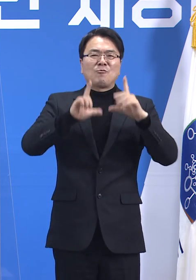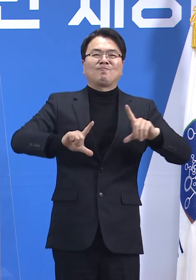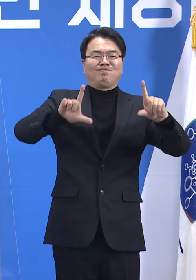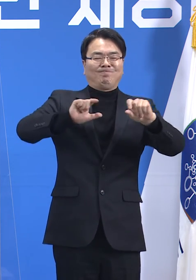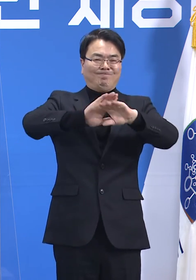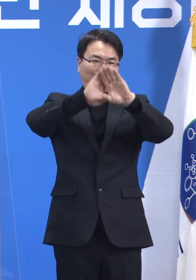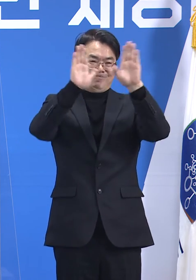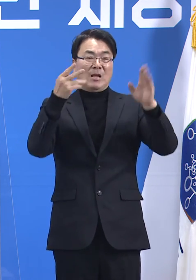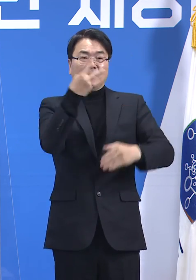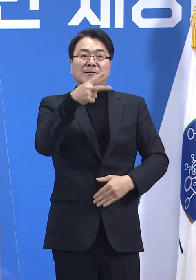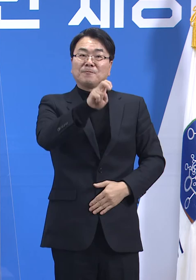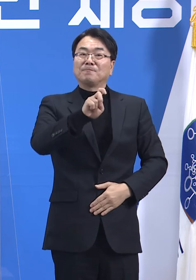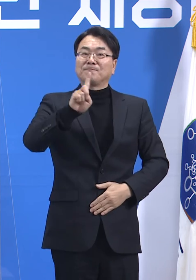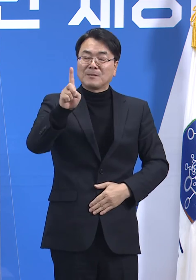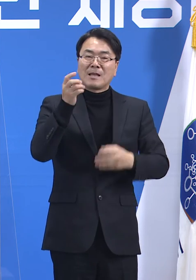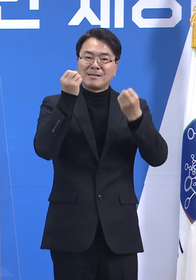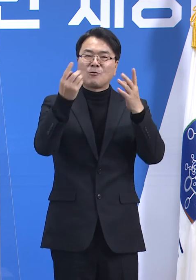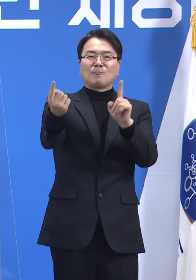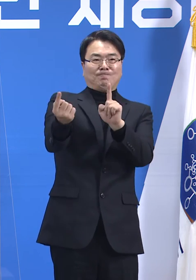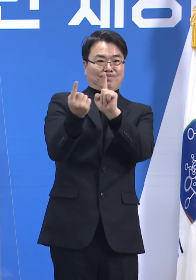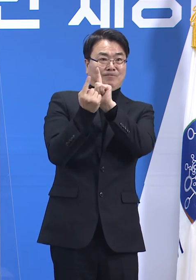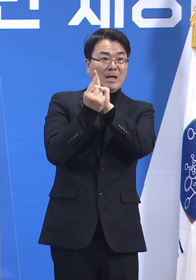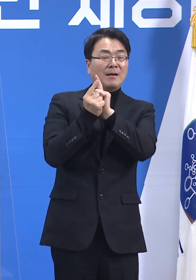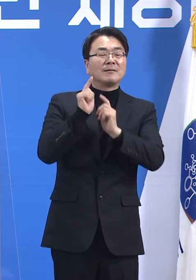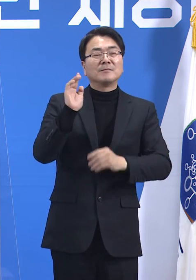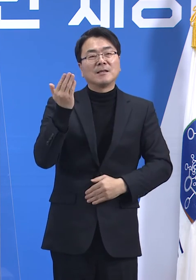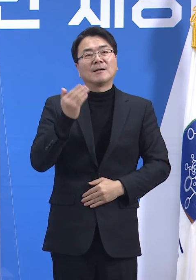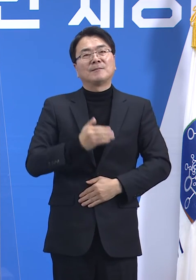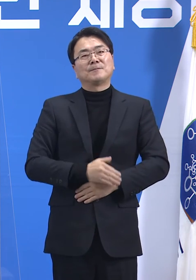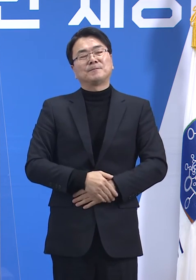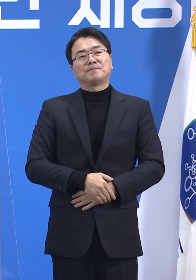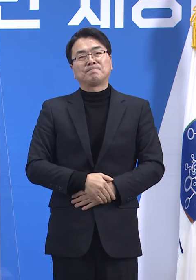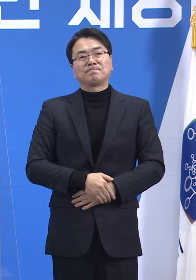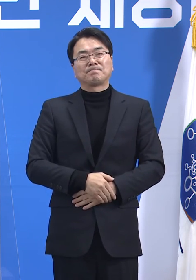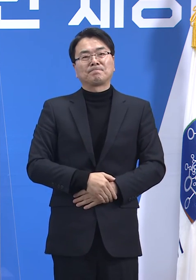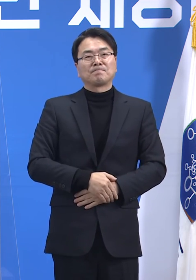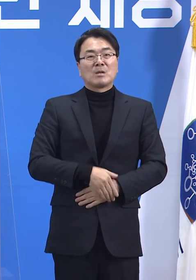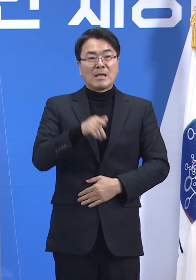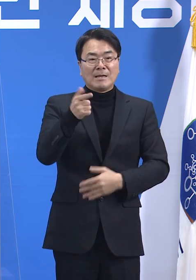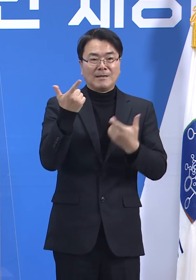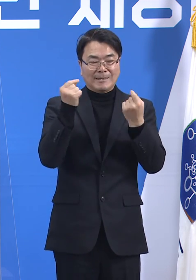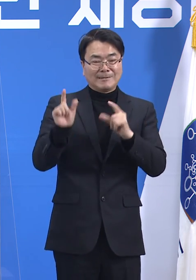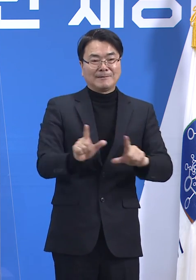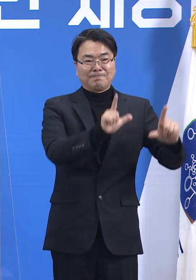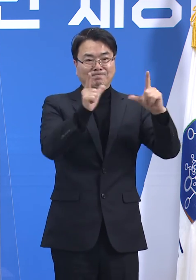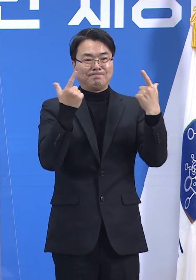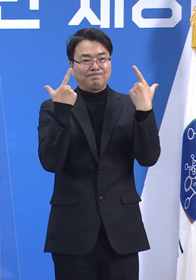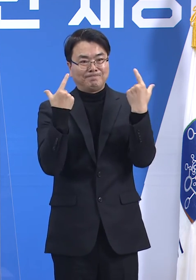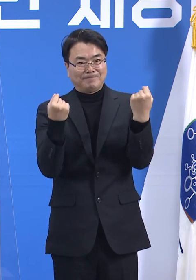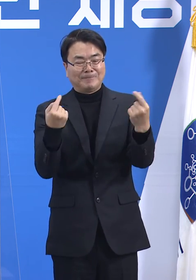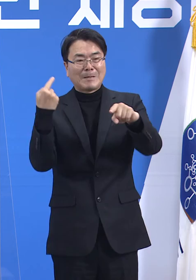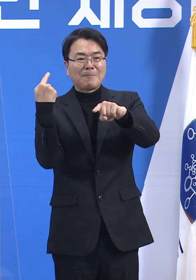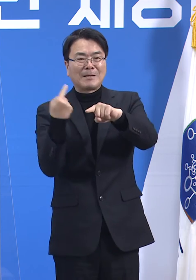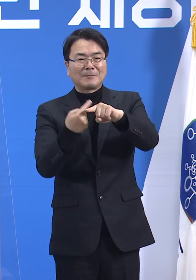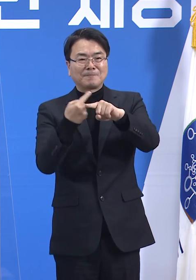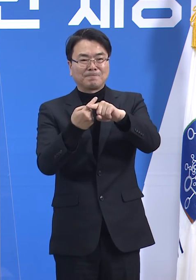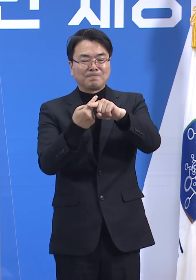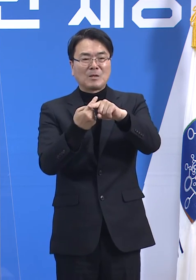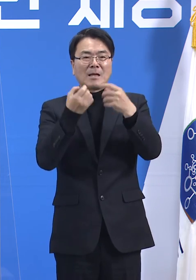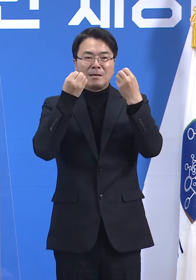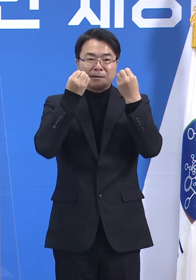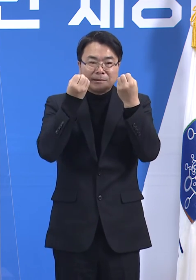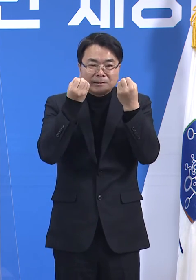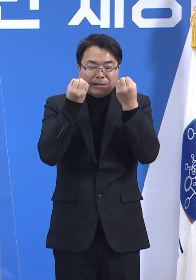우리는 2021년을 새롭게 마주할 겁니다. 우리의 삶이 지속되는 한 우리는 다시 직장으로 출근할